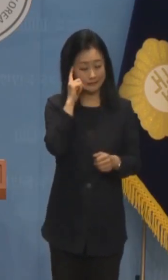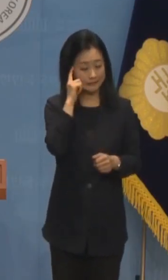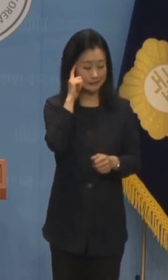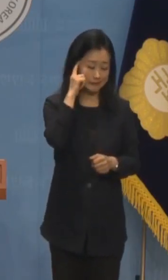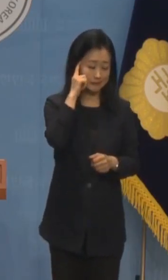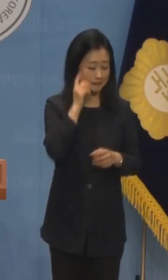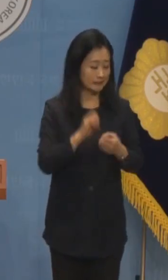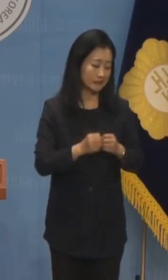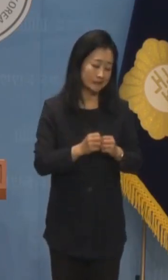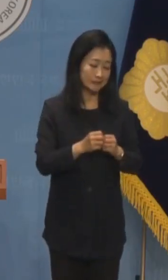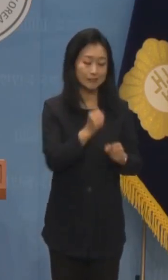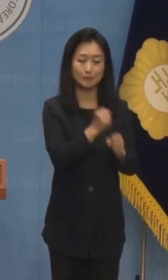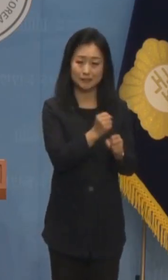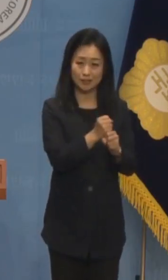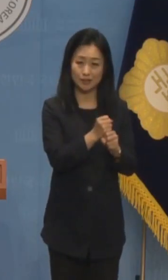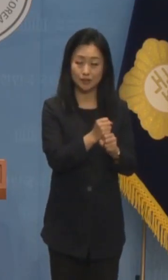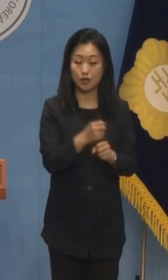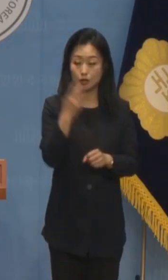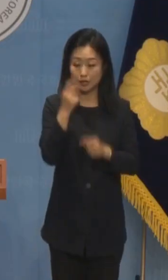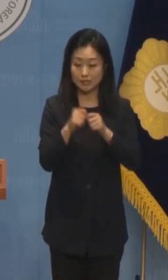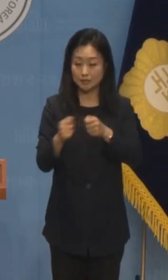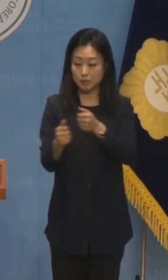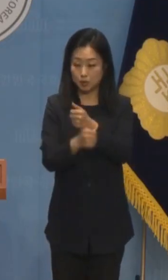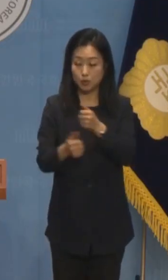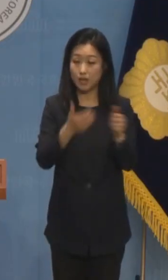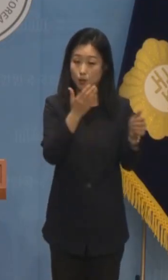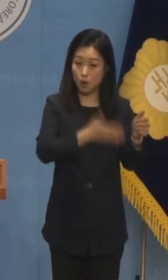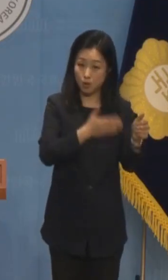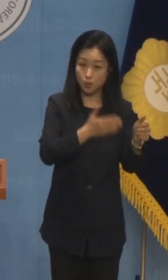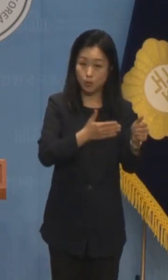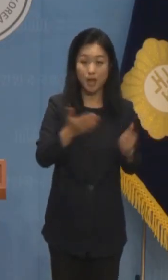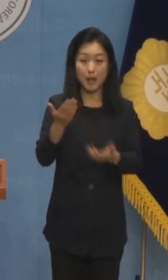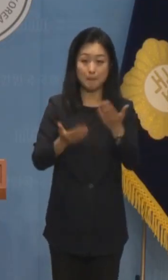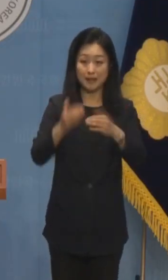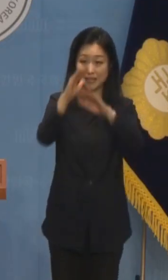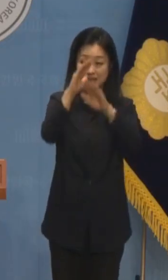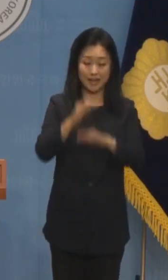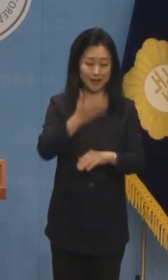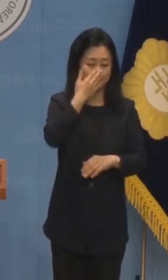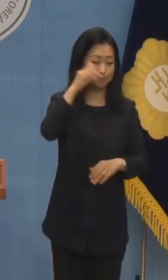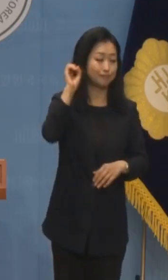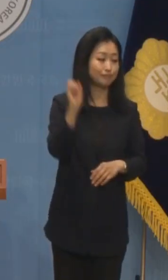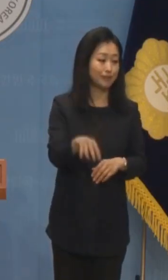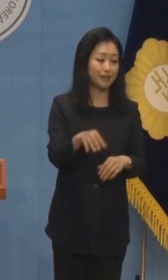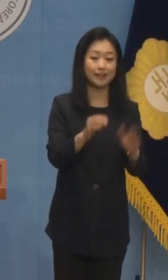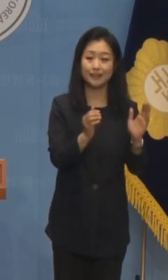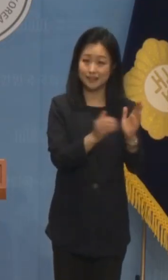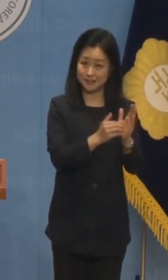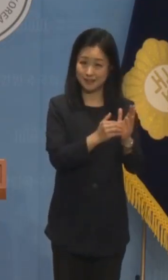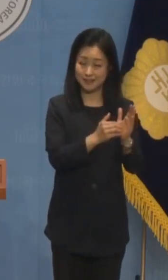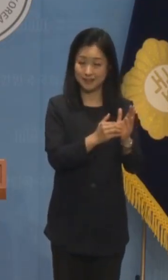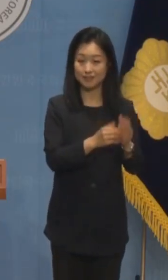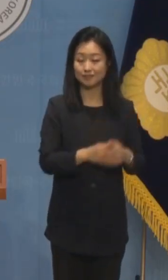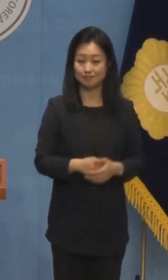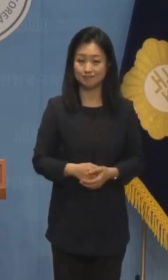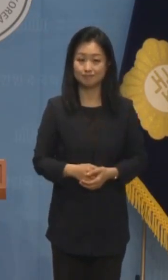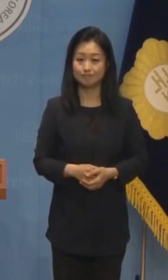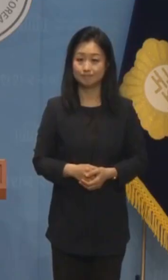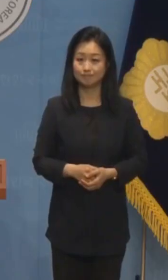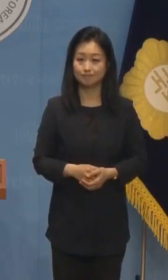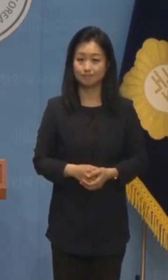필요했을 뿐 수사심의위원회의 권고와 판단의 내용 등은 별로 중요하지 않았다는 것이 확인되었습니다.